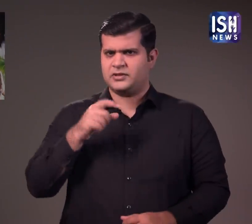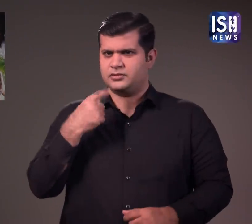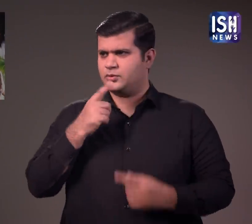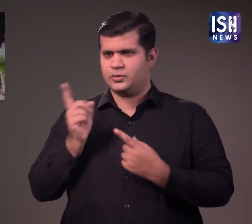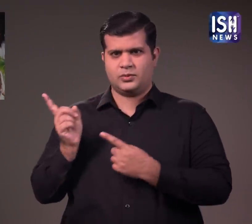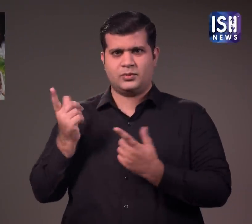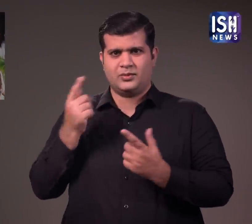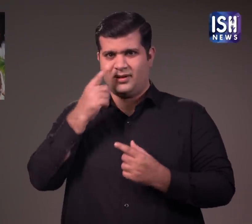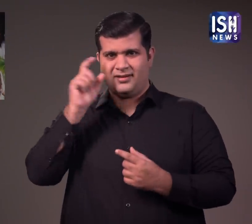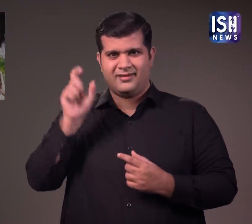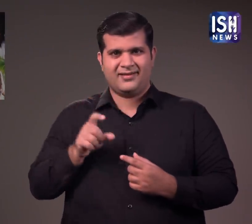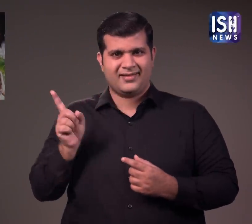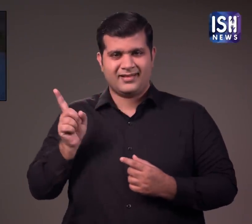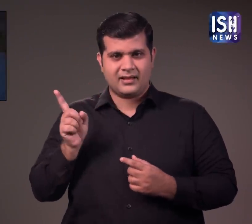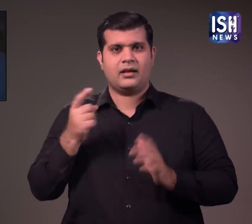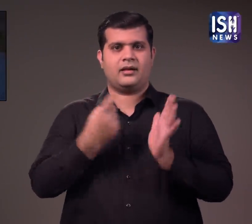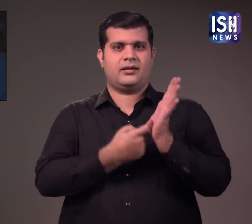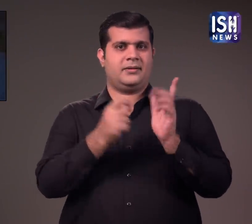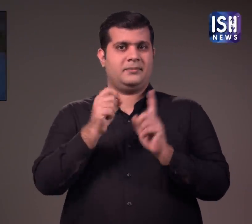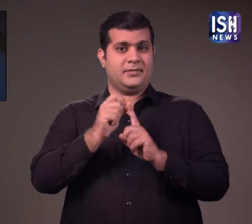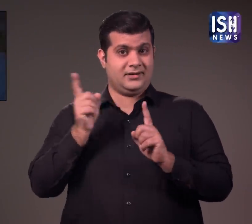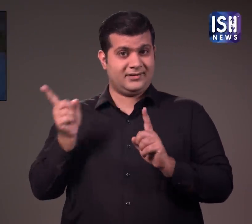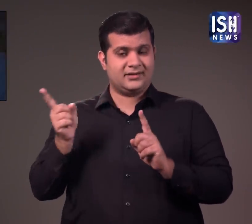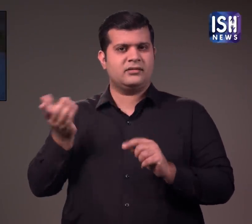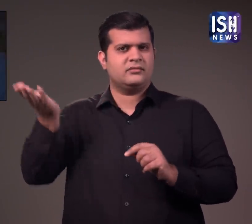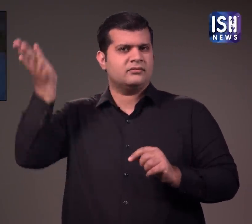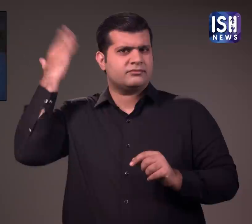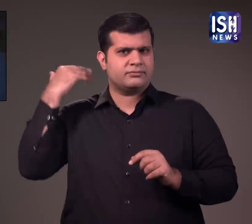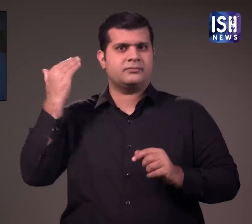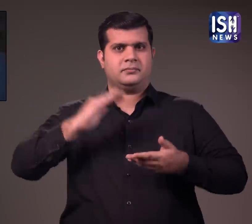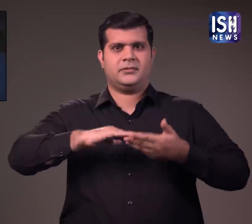ये रिया पिलाई है, वह संजेदत की पतनी थी